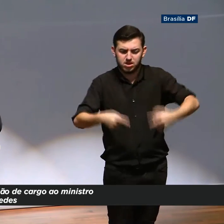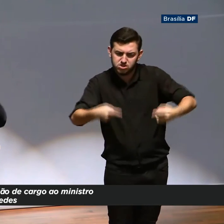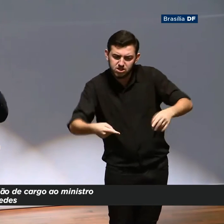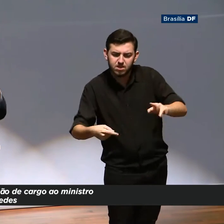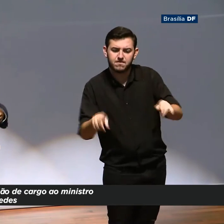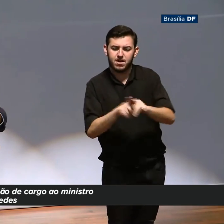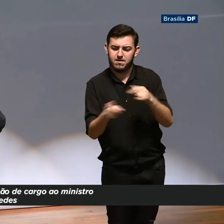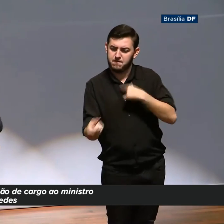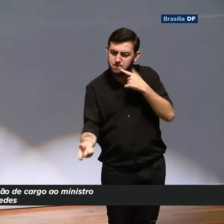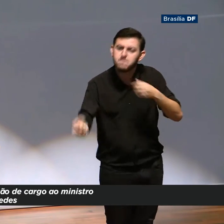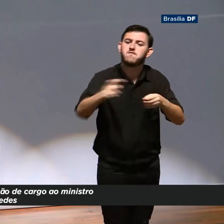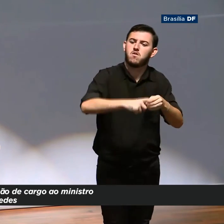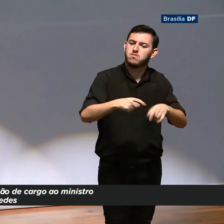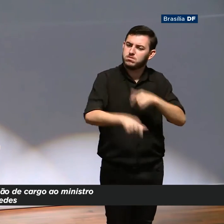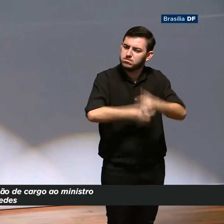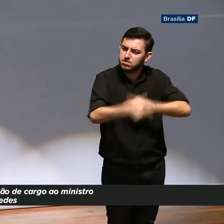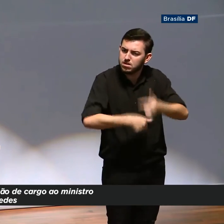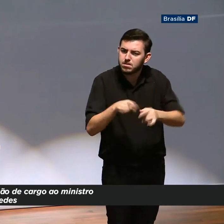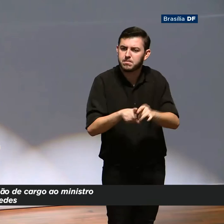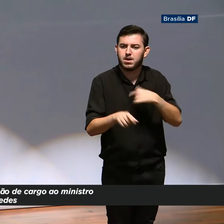Ela tem que fazer as escolhas.